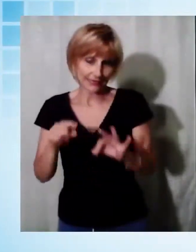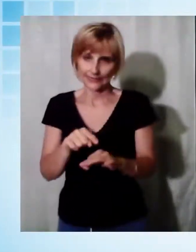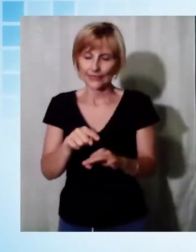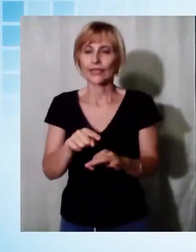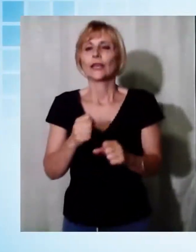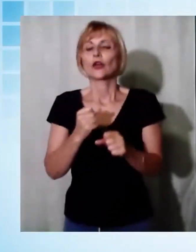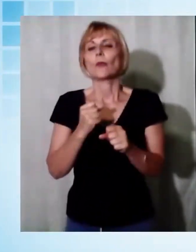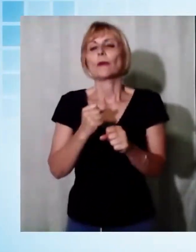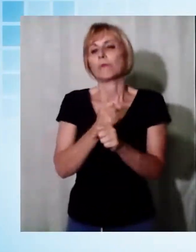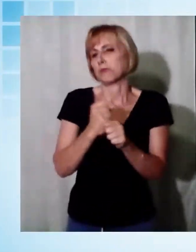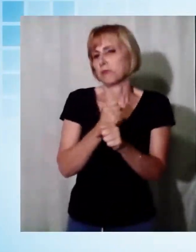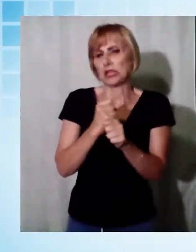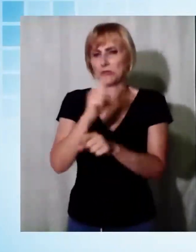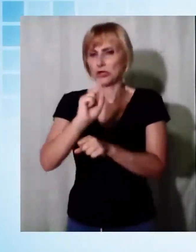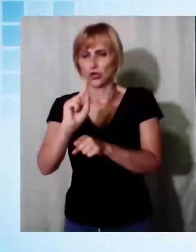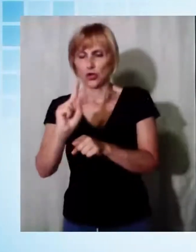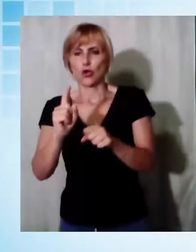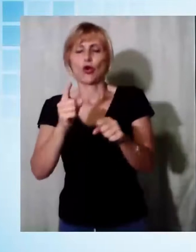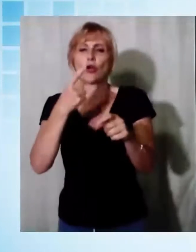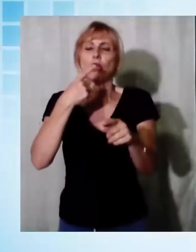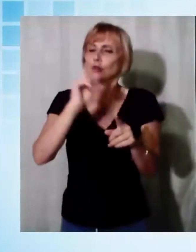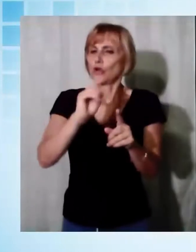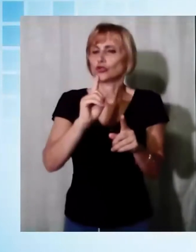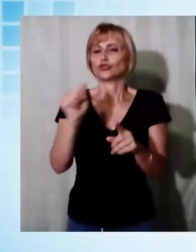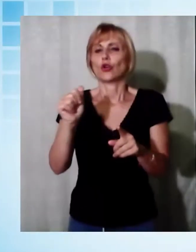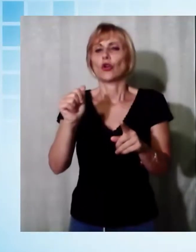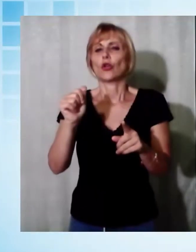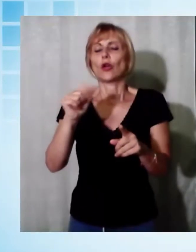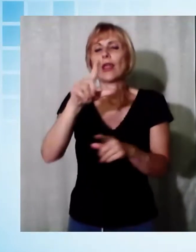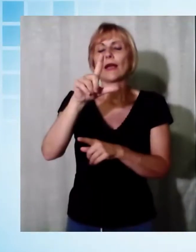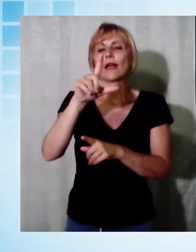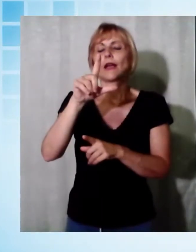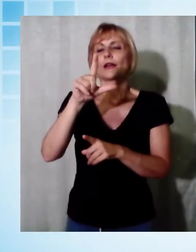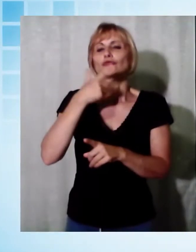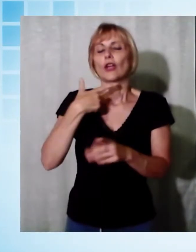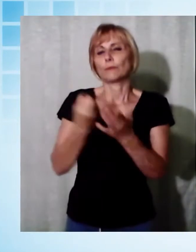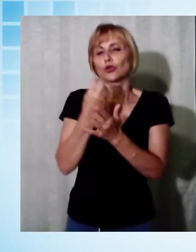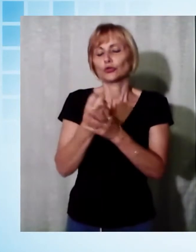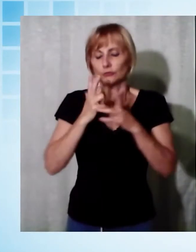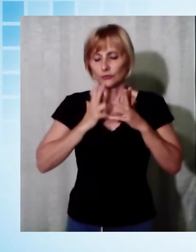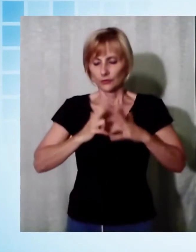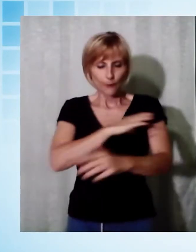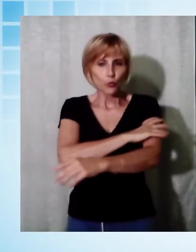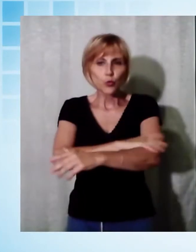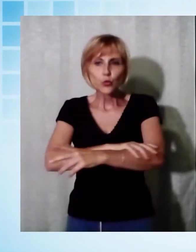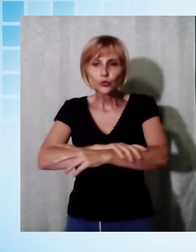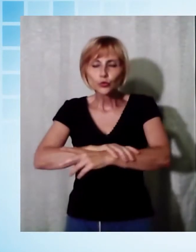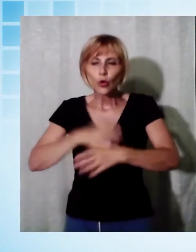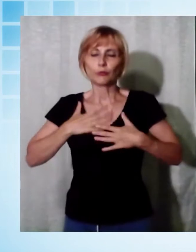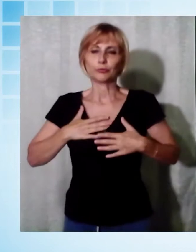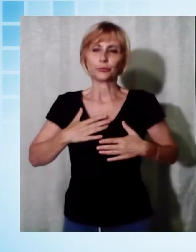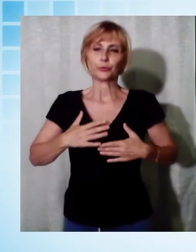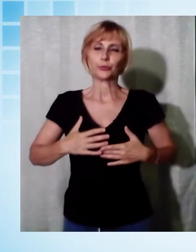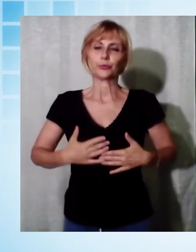principalmente proprietà antispasmodiche, come la melissa. Cioè produce un rilassamento muscolare per la presenza del suo fito complesso,